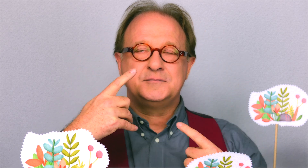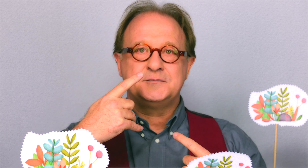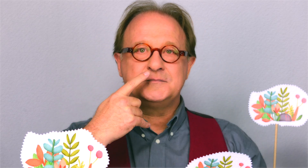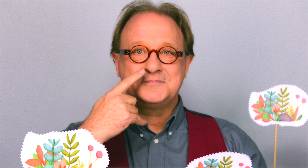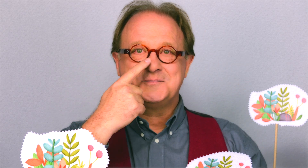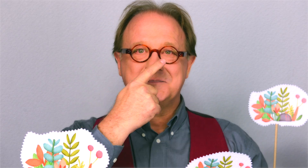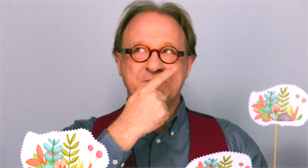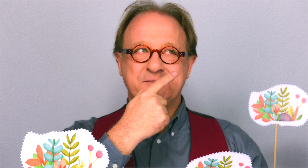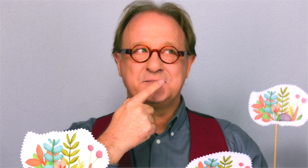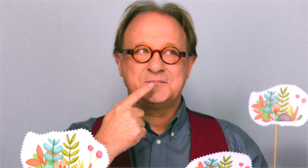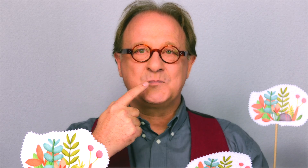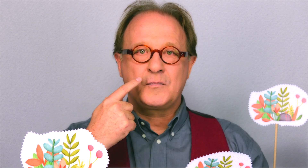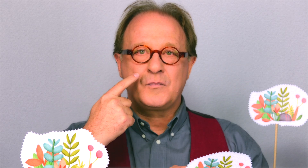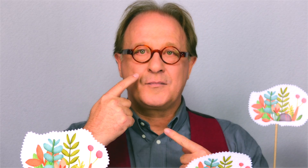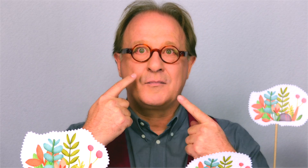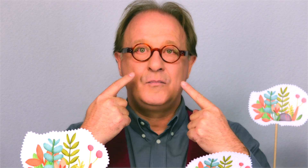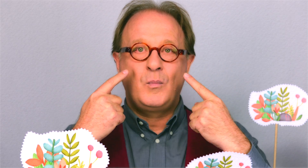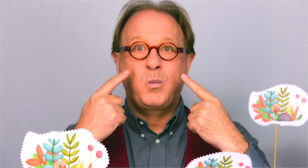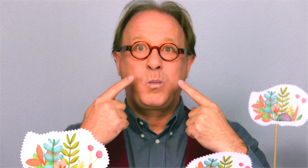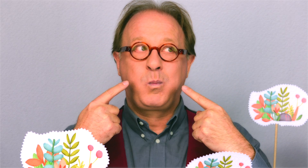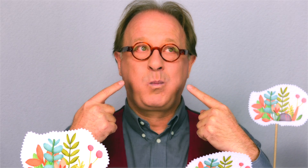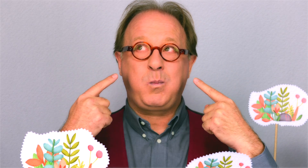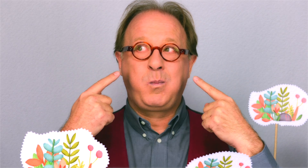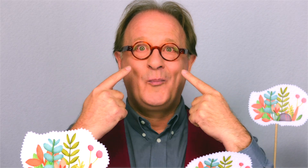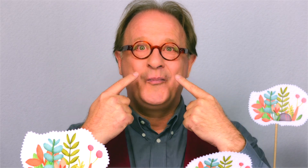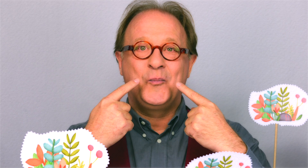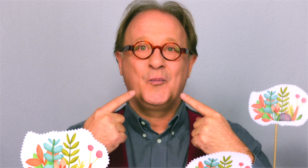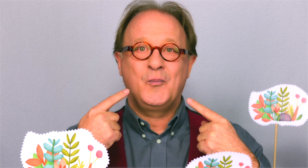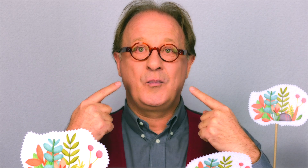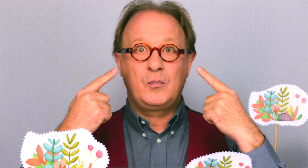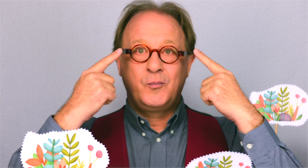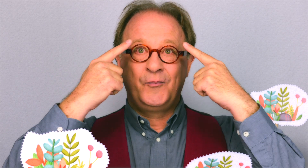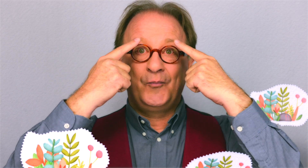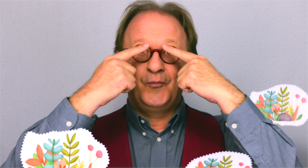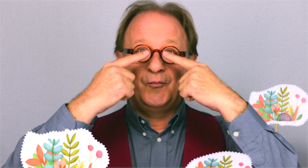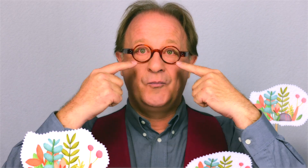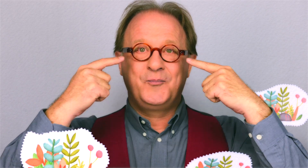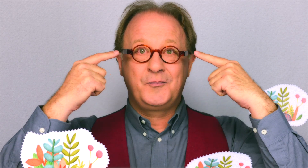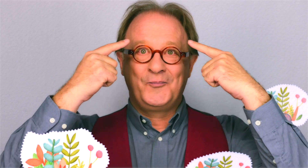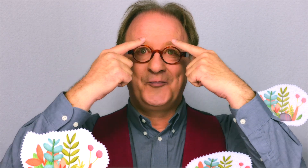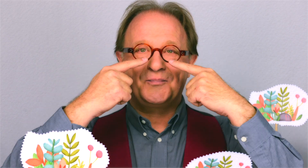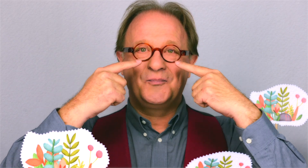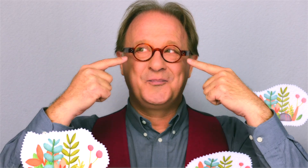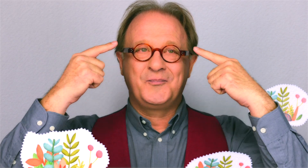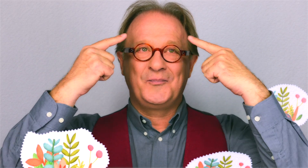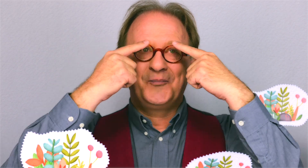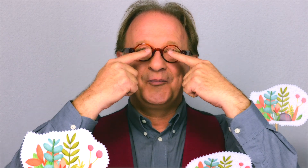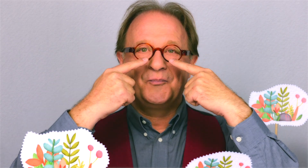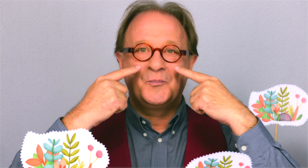Le petit nez Du bébé Les petites joues De chaque côté Les grands yeux Tout